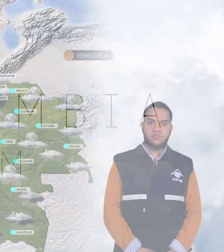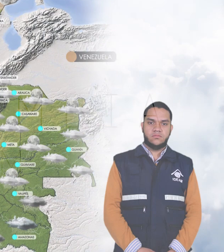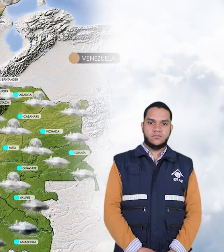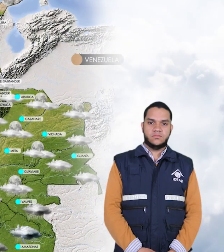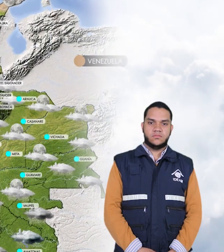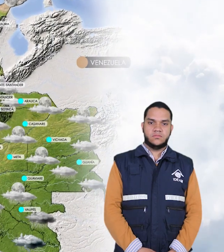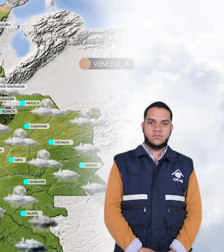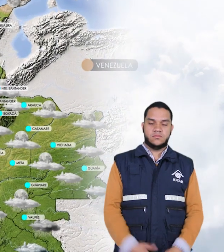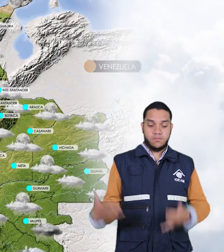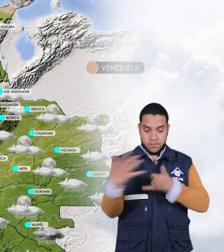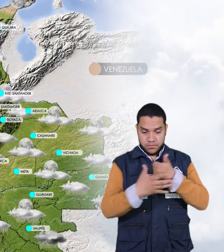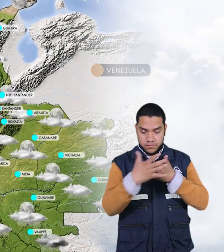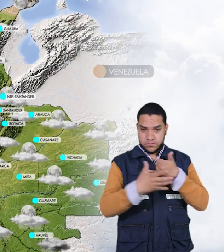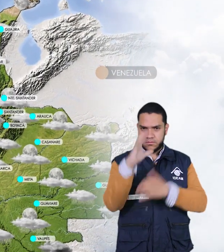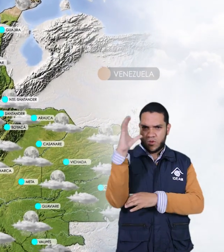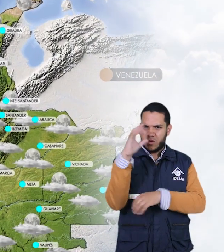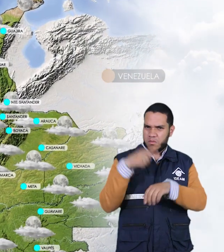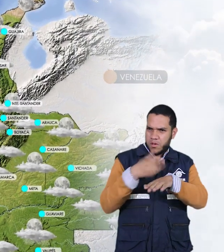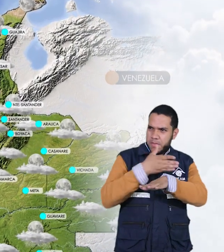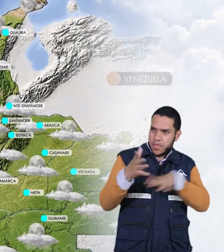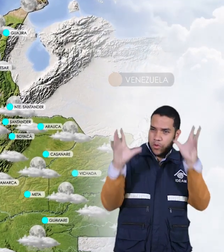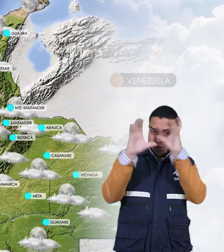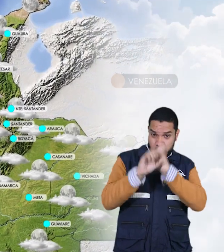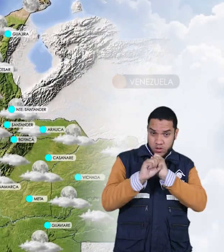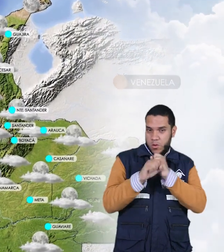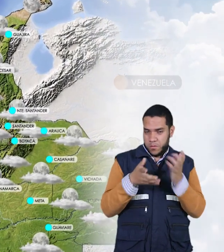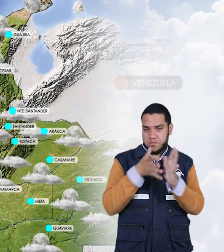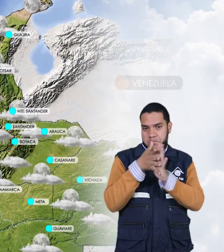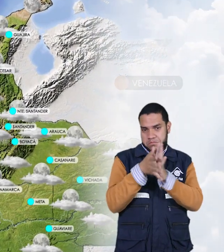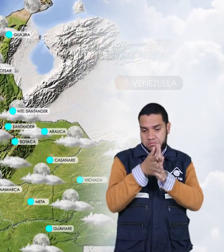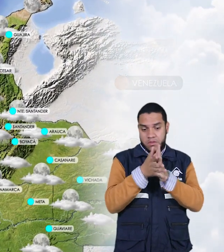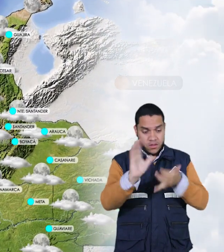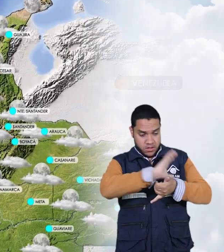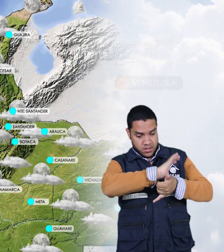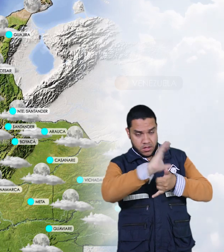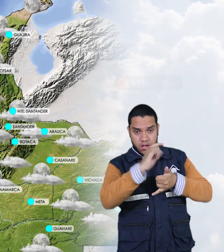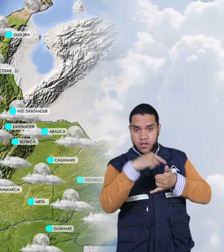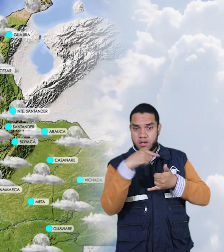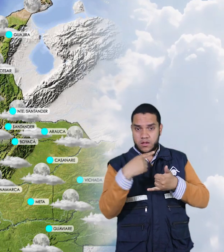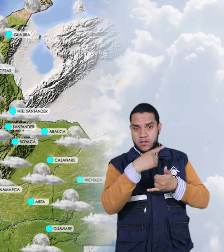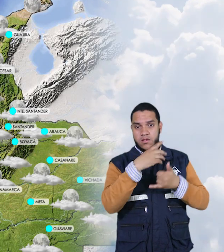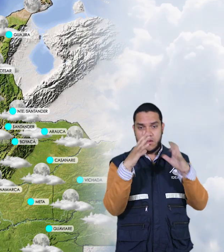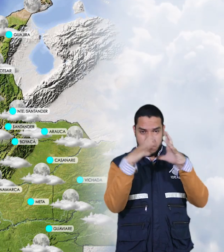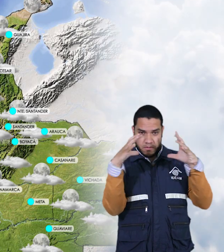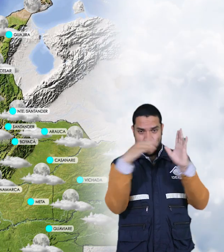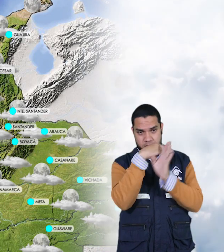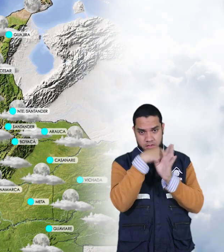A nivel nacional lo que se espera para la noche es lo siguiente, en la región Caribe prevalecerán las condiciones de cielo